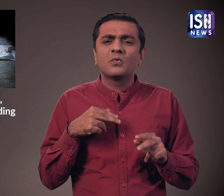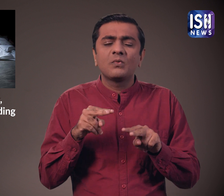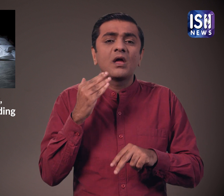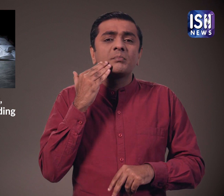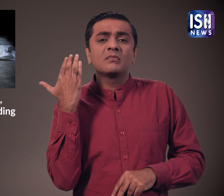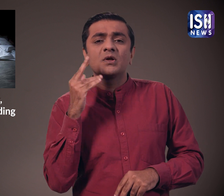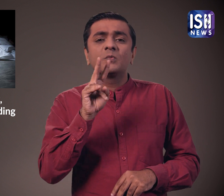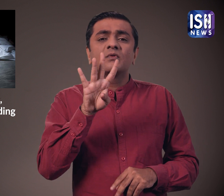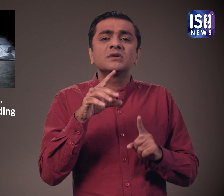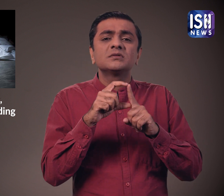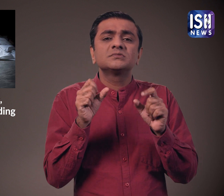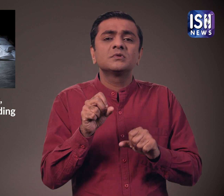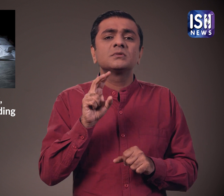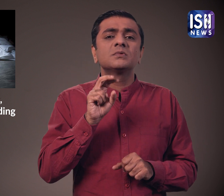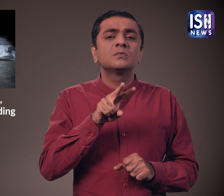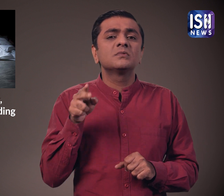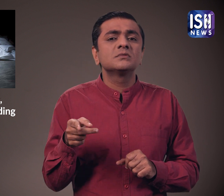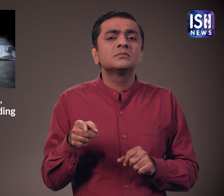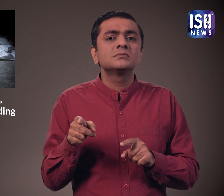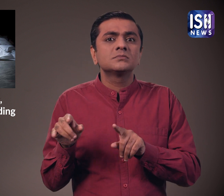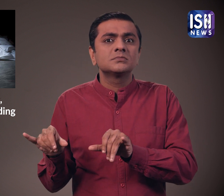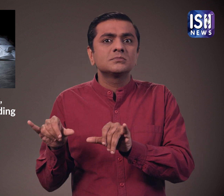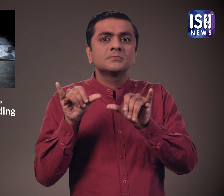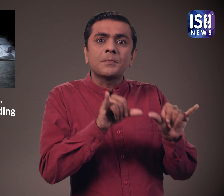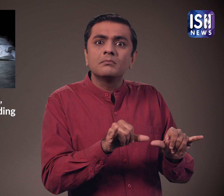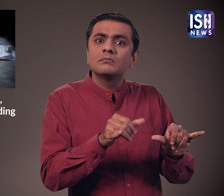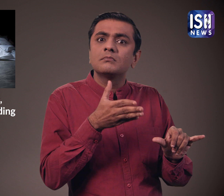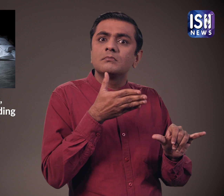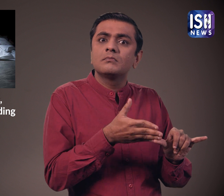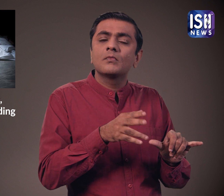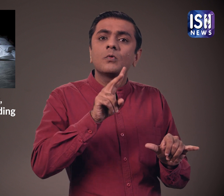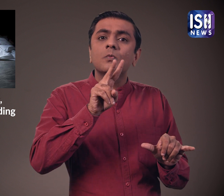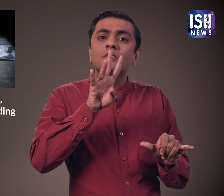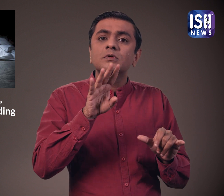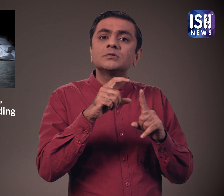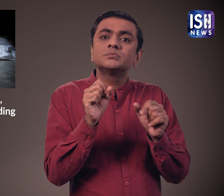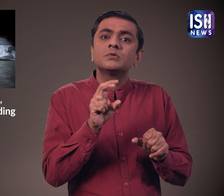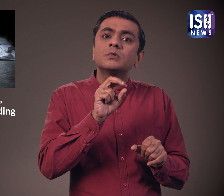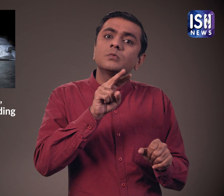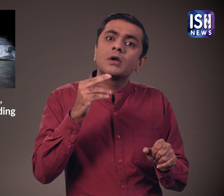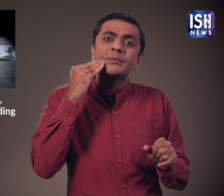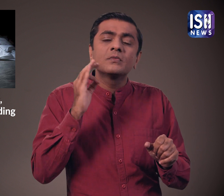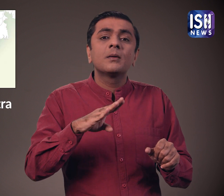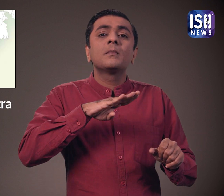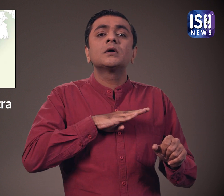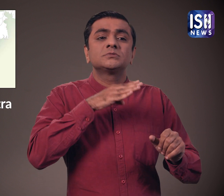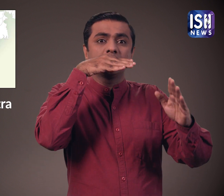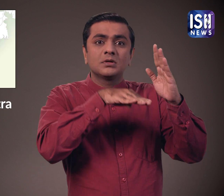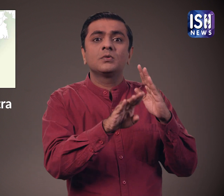यह 24 दिसंबर 2022 को हुआ था ऐसी है गटना महराष्टरा के दोभी इलागे में